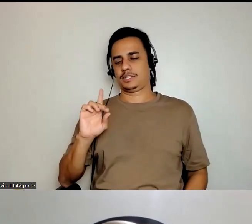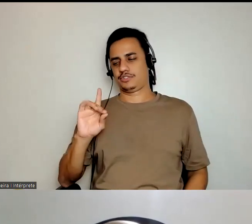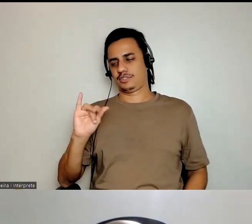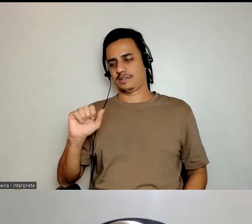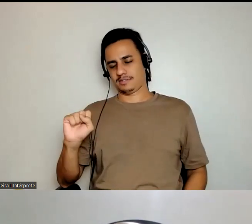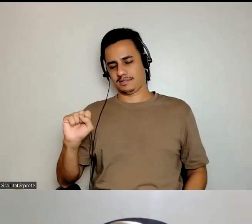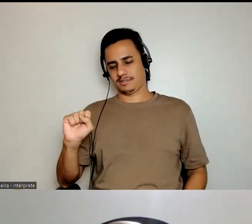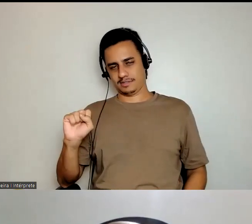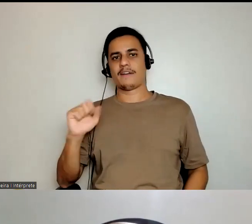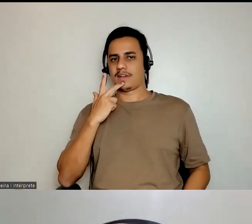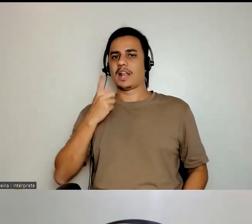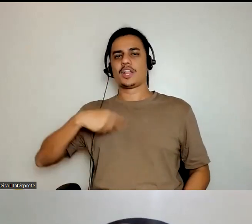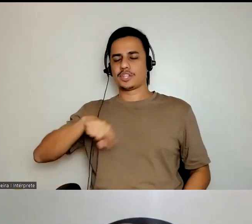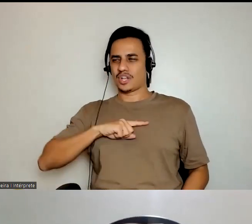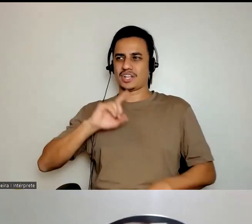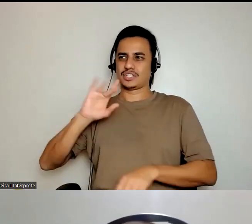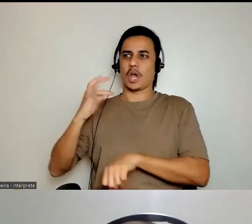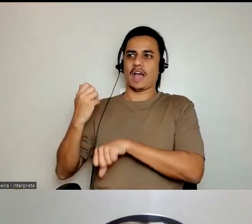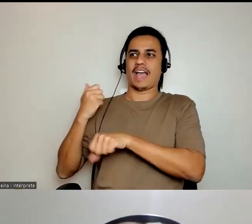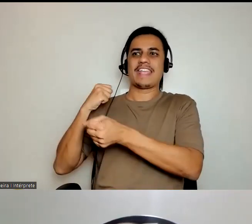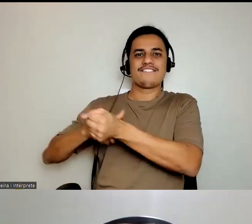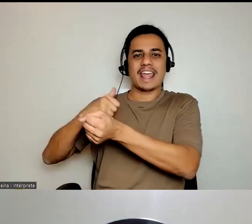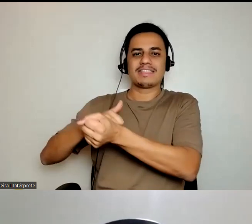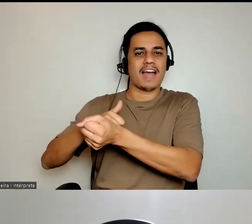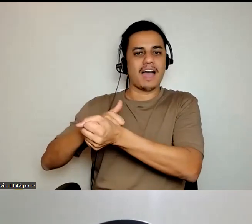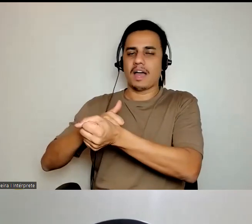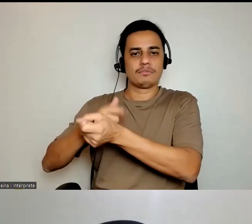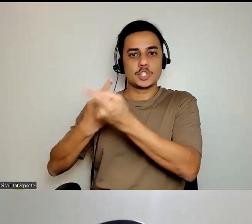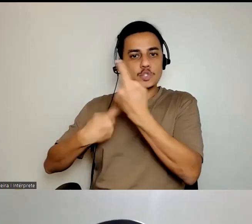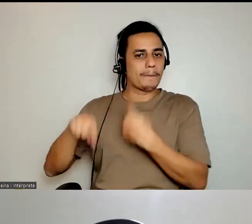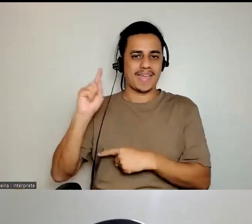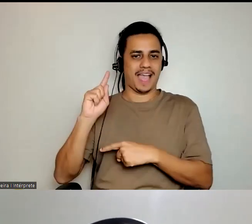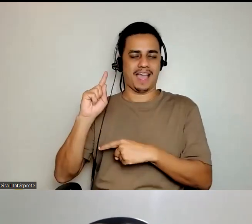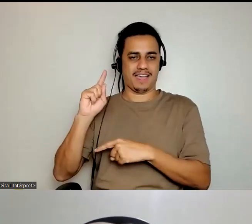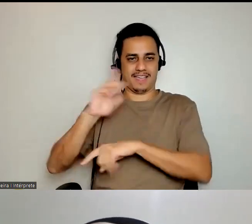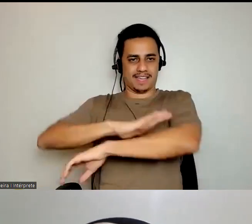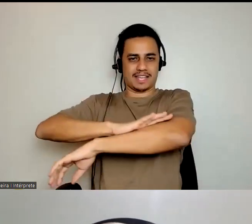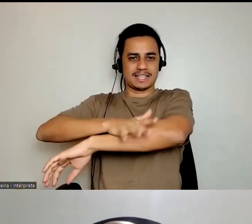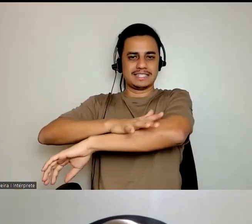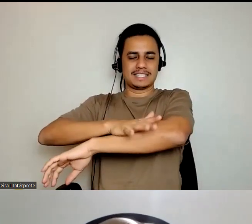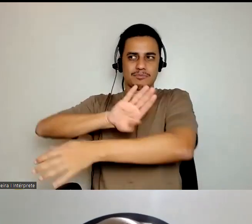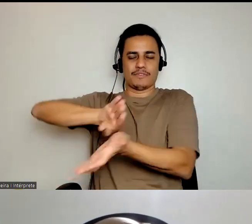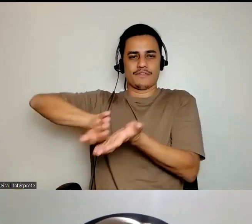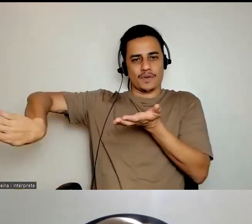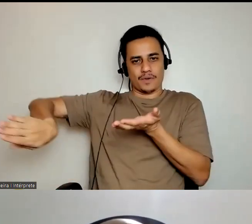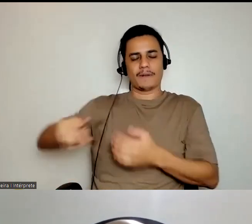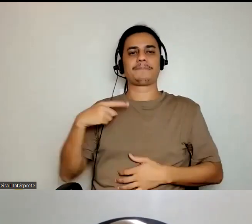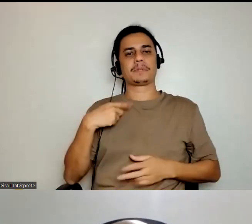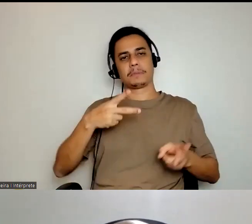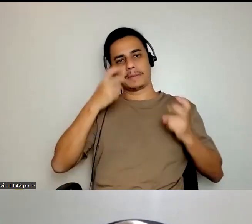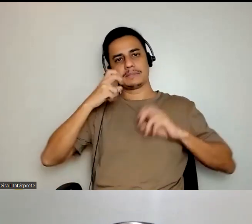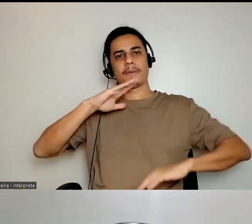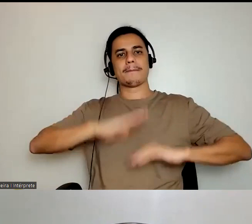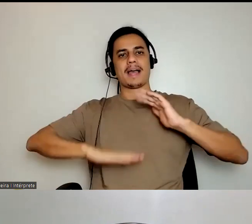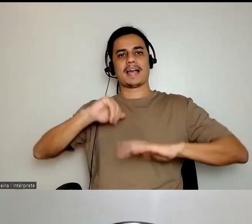além de enfrentar o racismo, de superar o racismo nas nossas performances. E aí eu sempre vejo as práticas artísticas como um